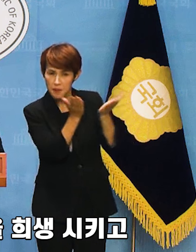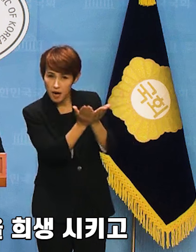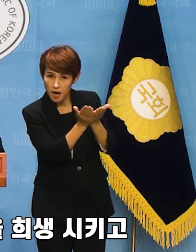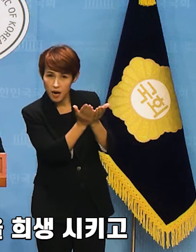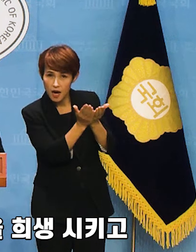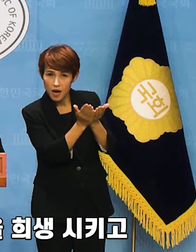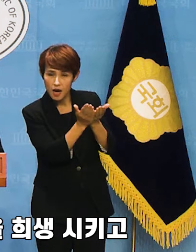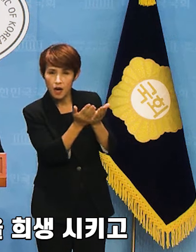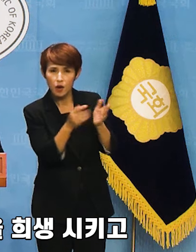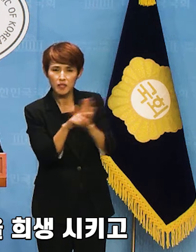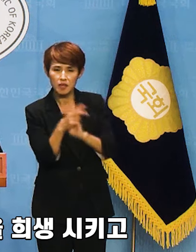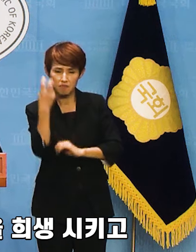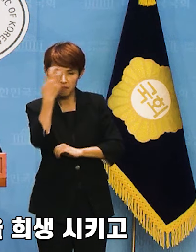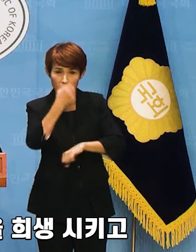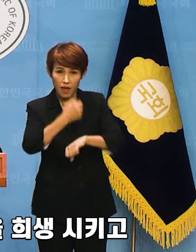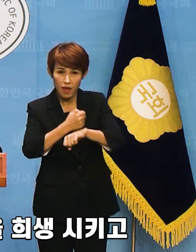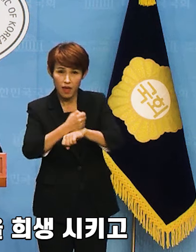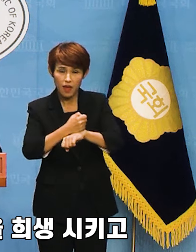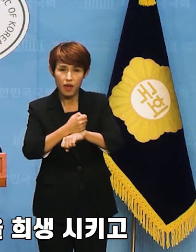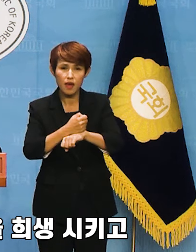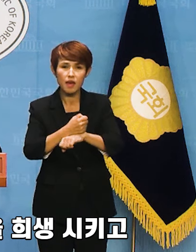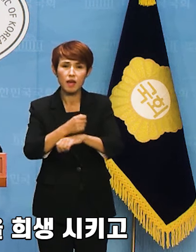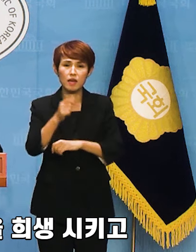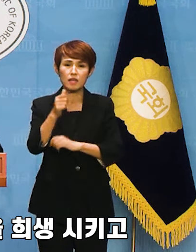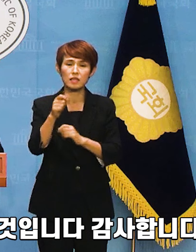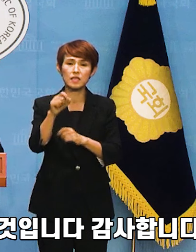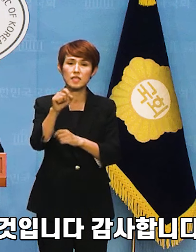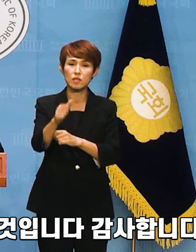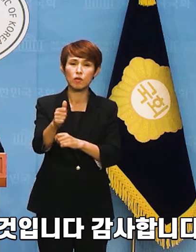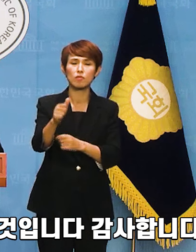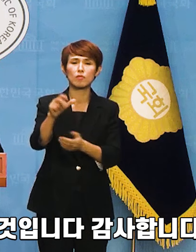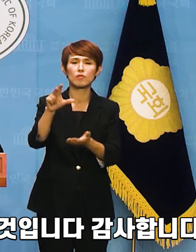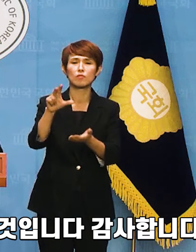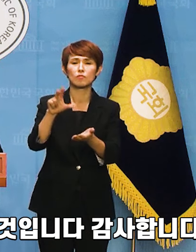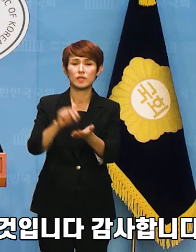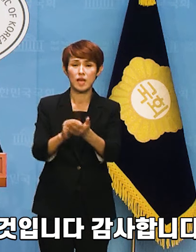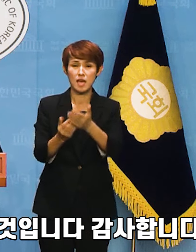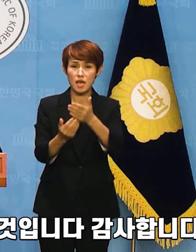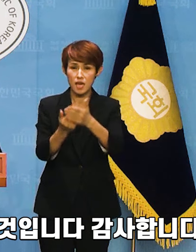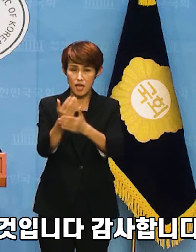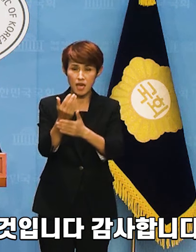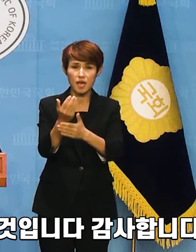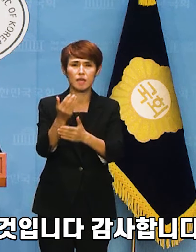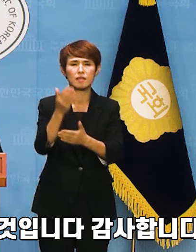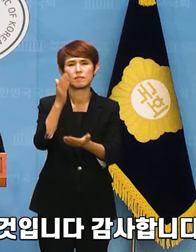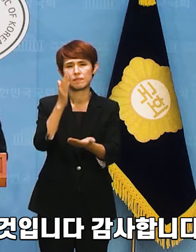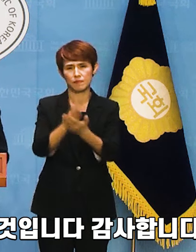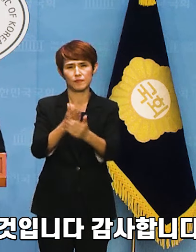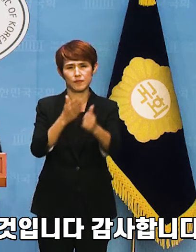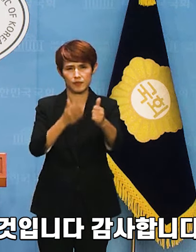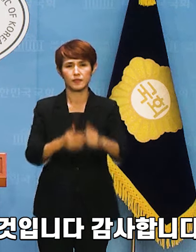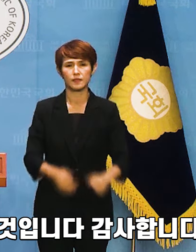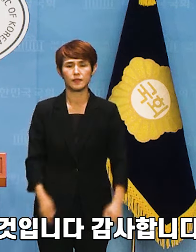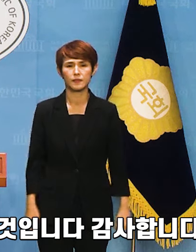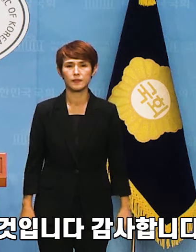감찰해서 무고한 직원을 희생시키고 불리익을 주는 일은 없어야 할 것입니다. 감사합니다.